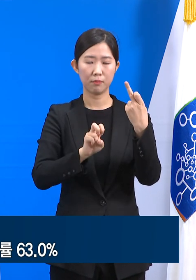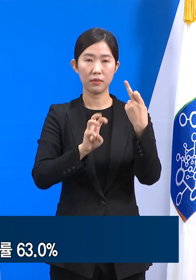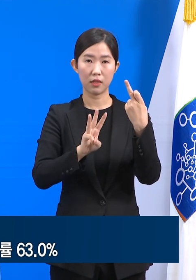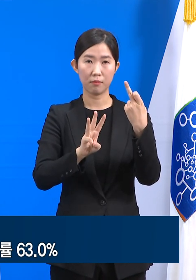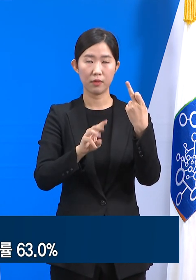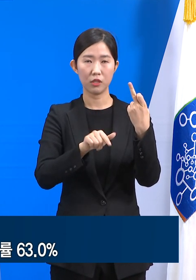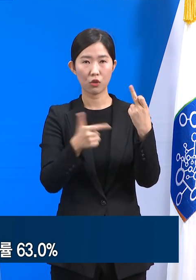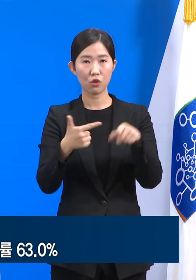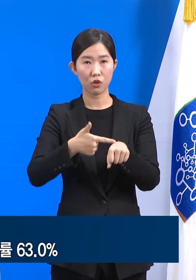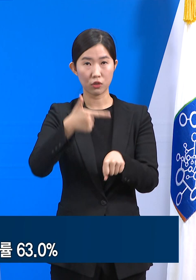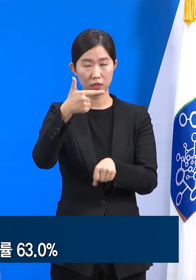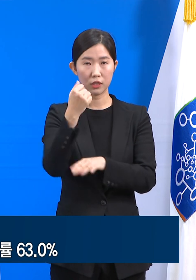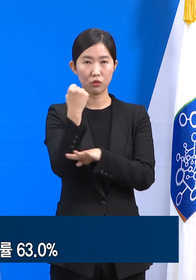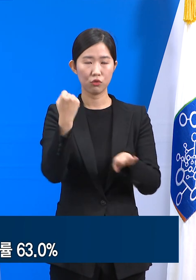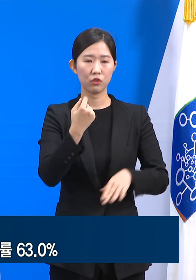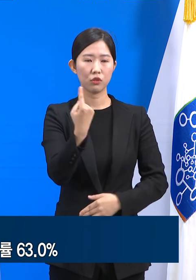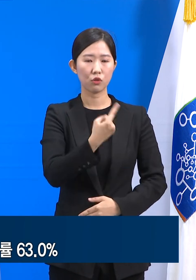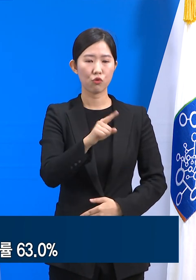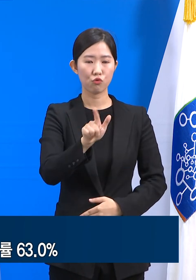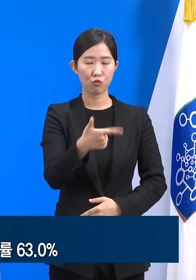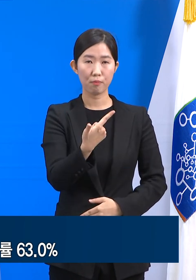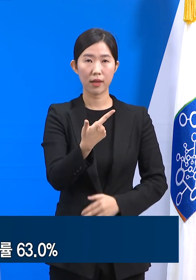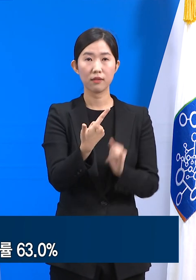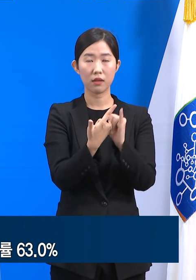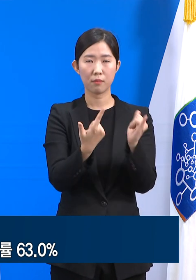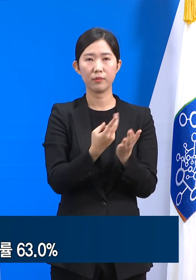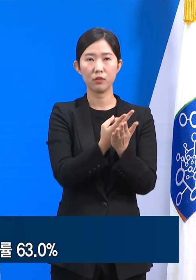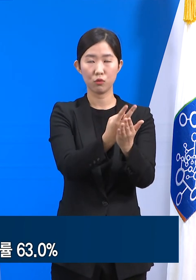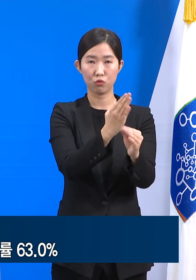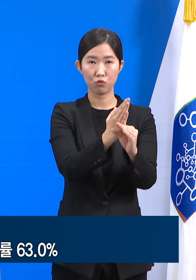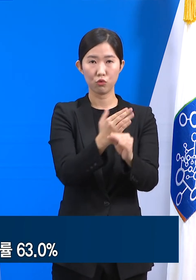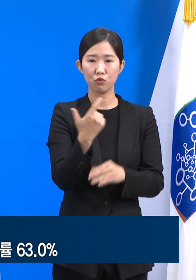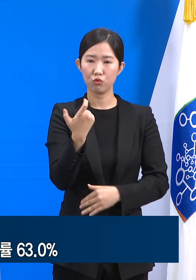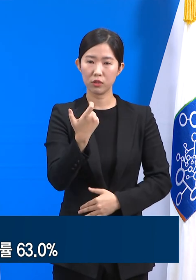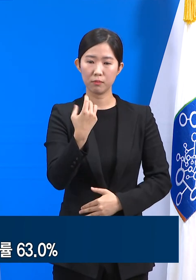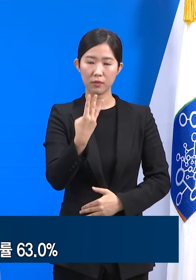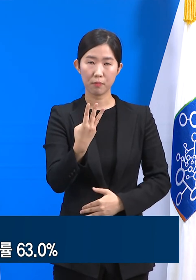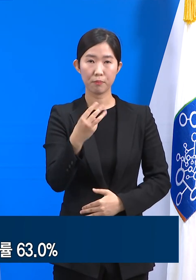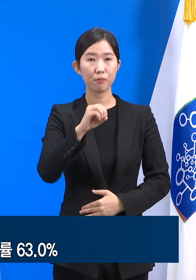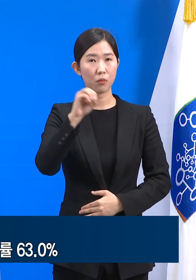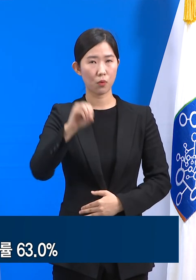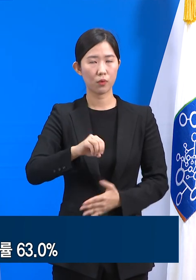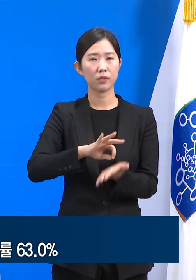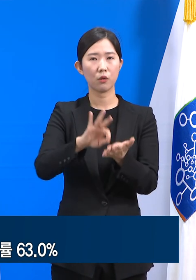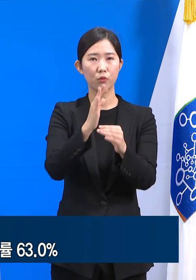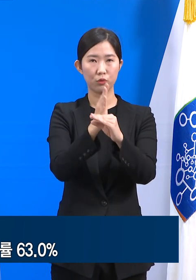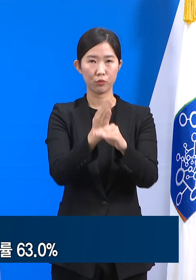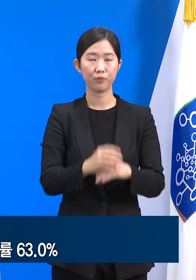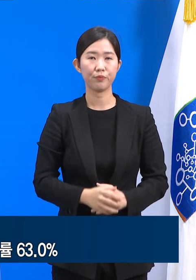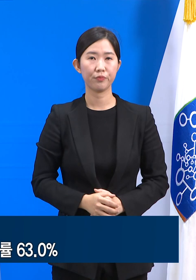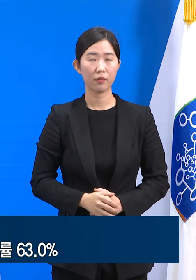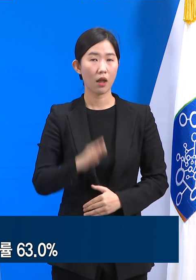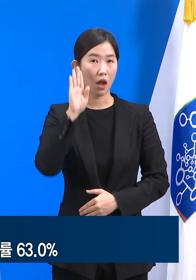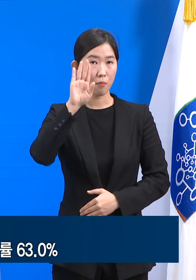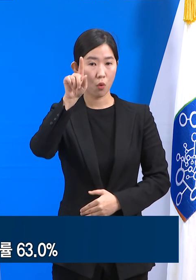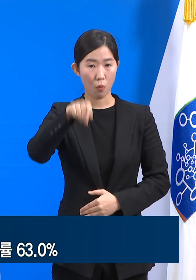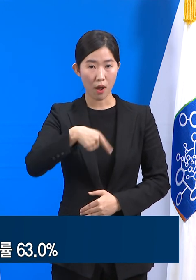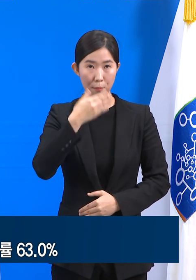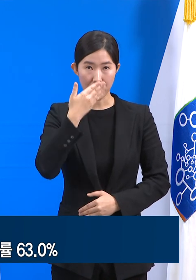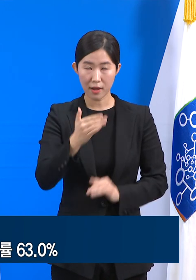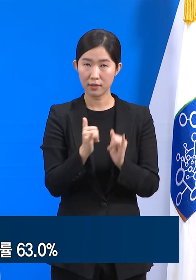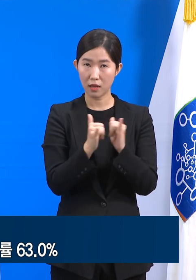,604명이 입소해 있고 63.0%의 가동률입니다. 자녀 수용 가능